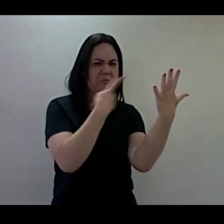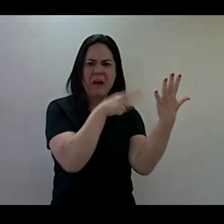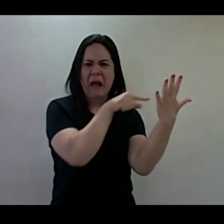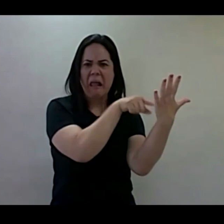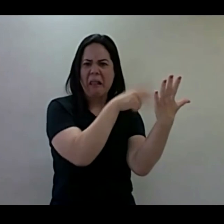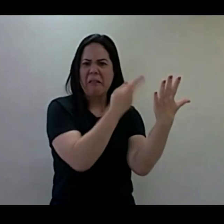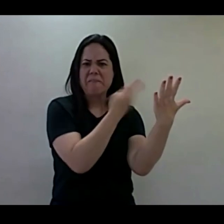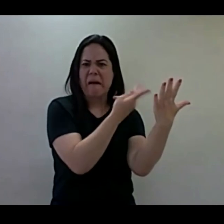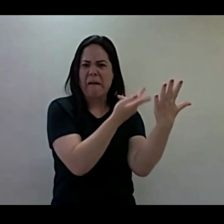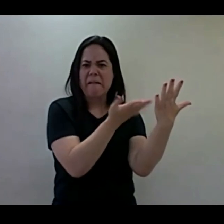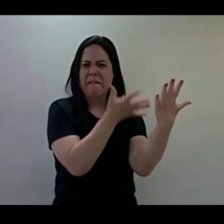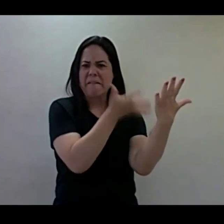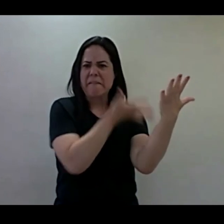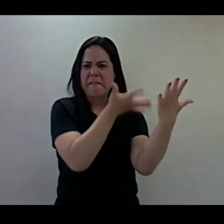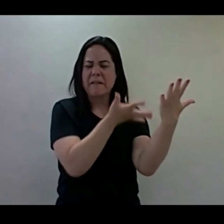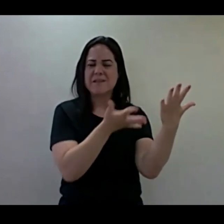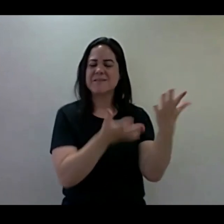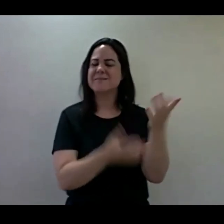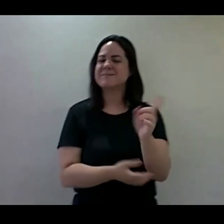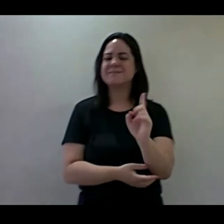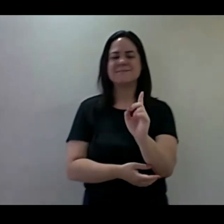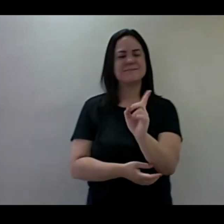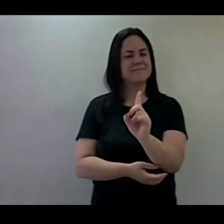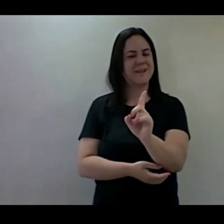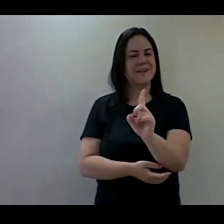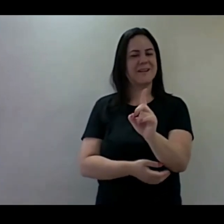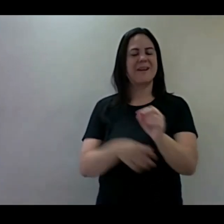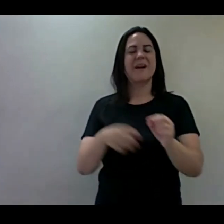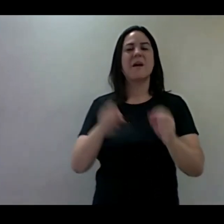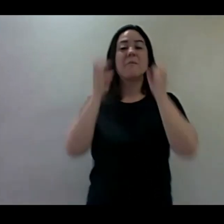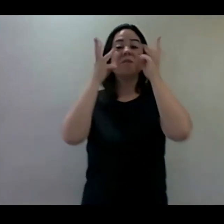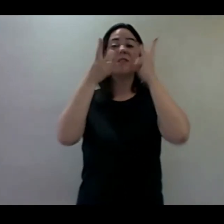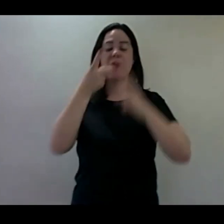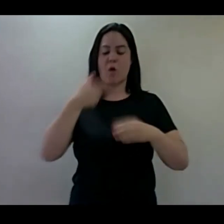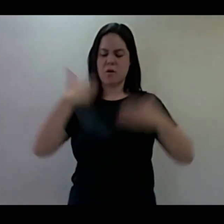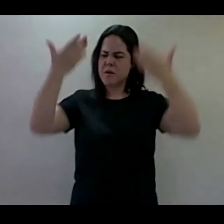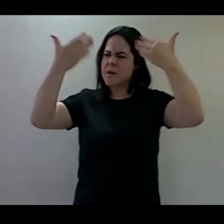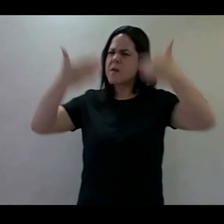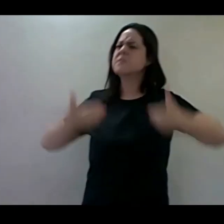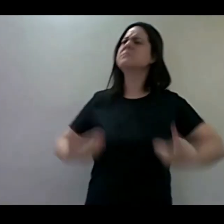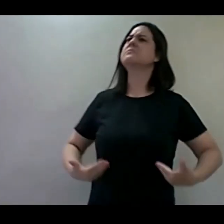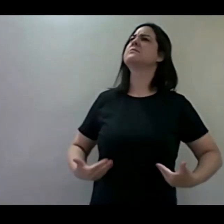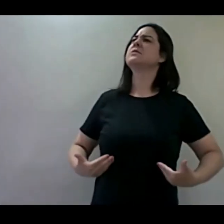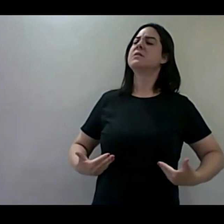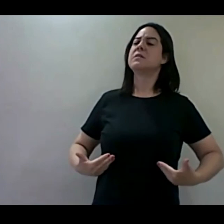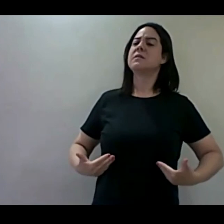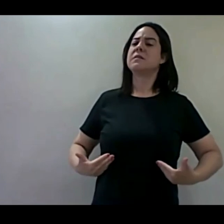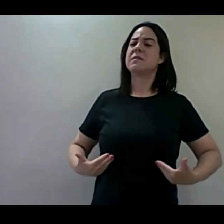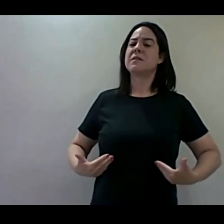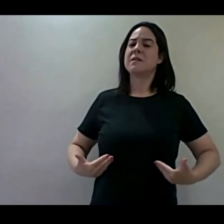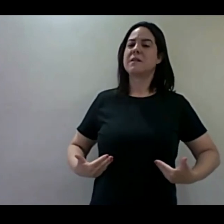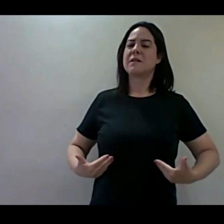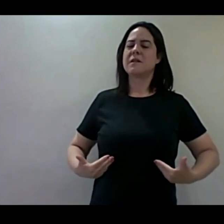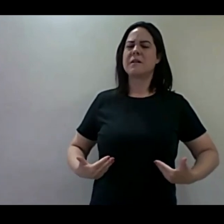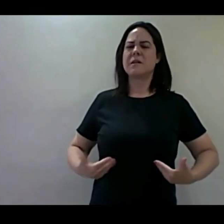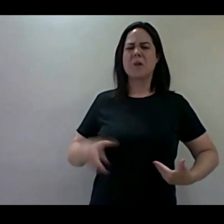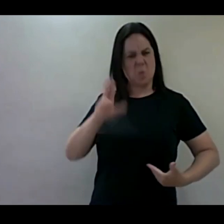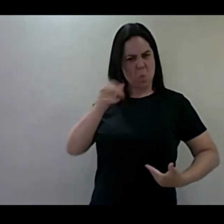Não. Ele disse, eis-me aqui. Você nunca pensou nisso, não? Por que ele disse